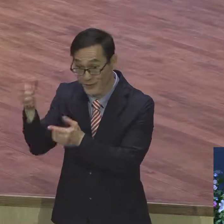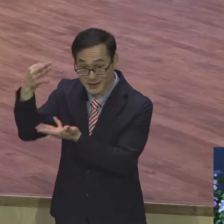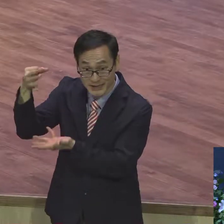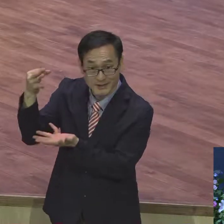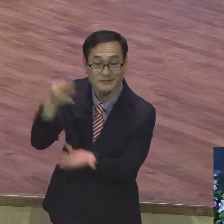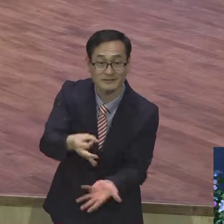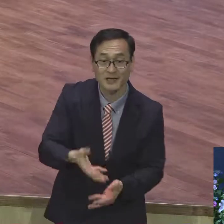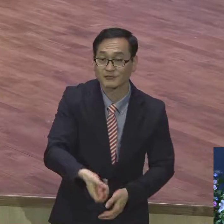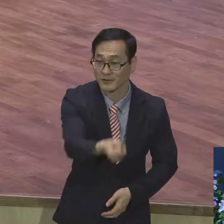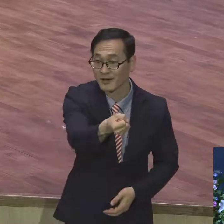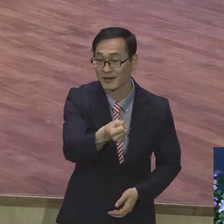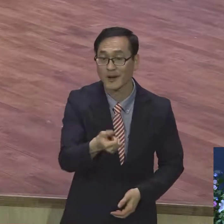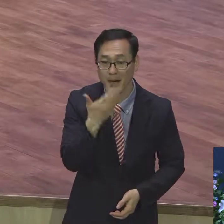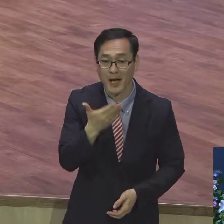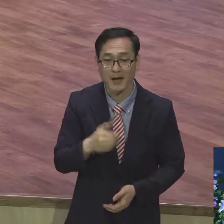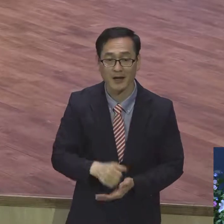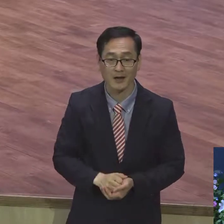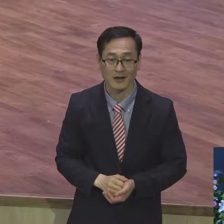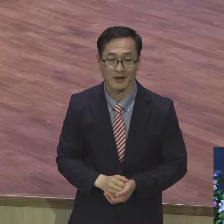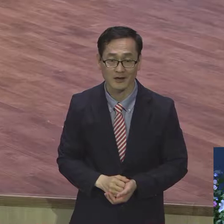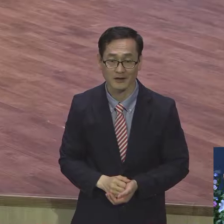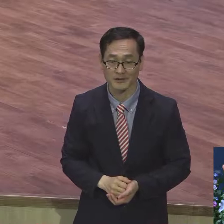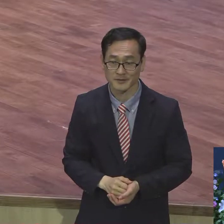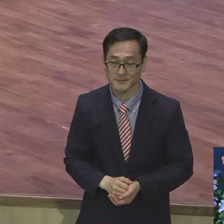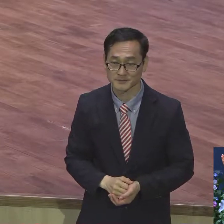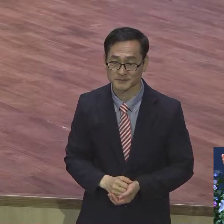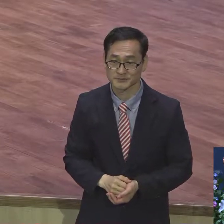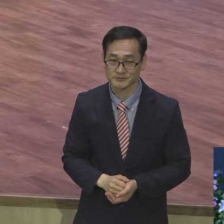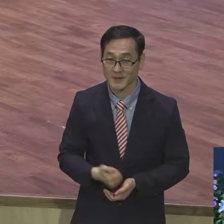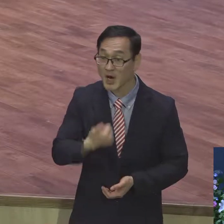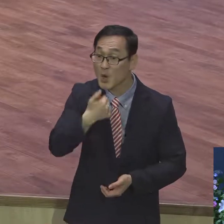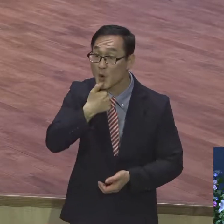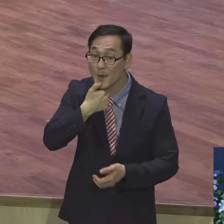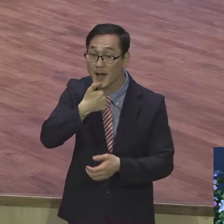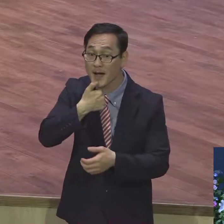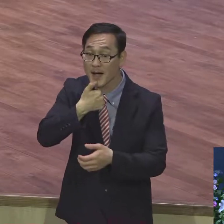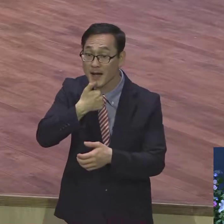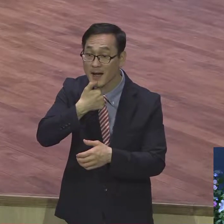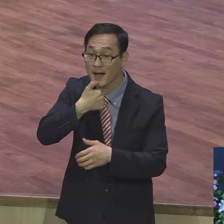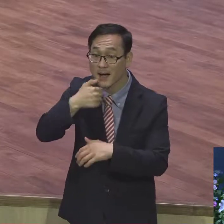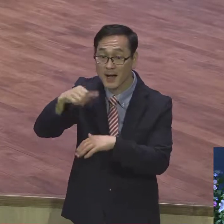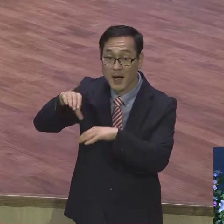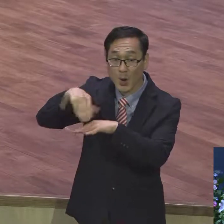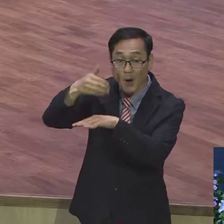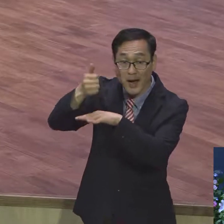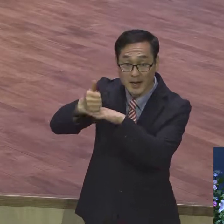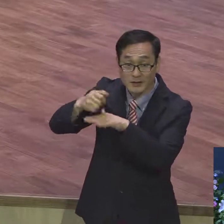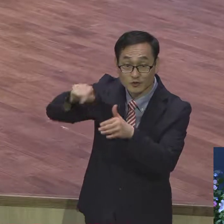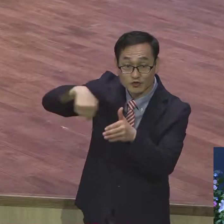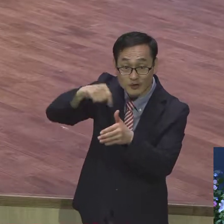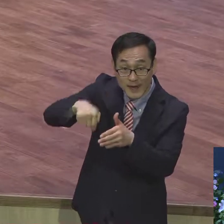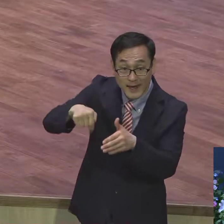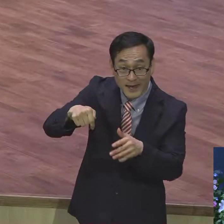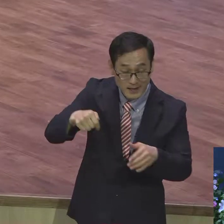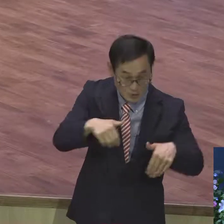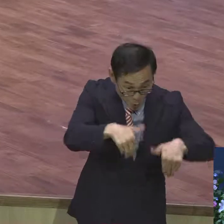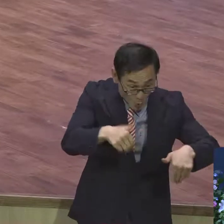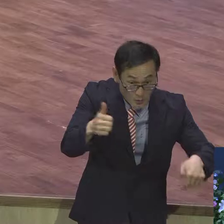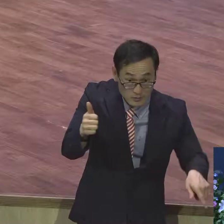대단하죠. 그 정도 아니요. 이 로마 황제성의 노예 주신 양자가 돼가지고 황제된 사람도 있어요. 노예